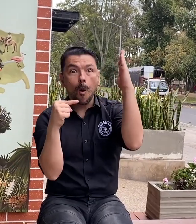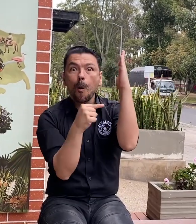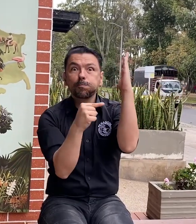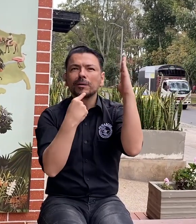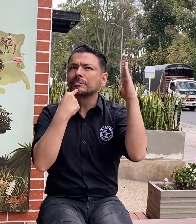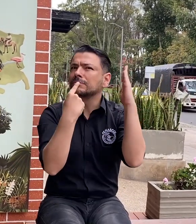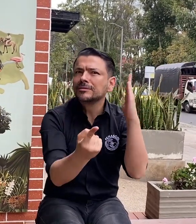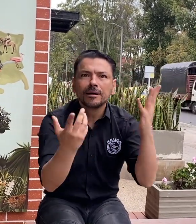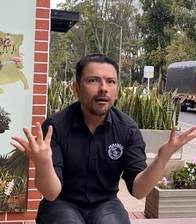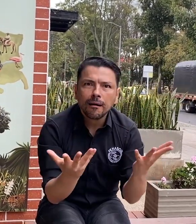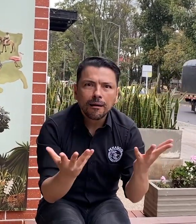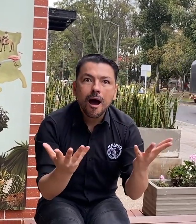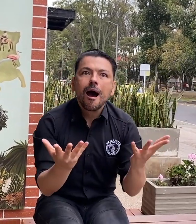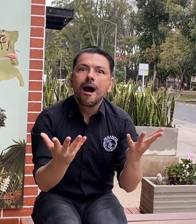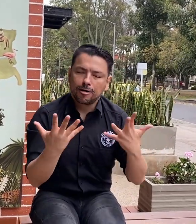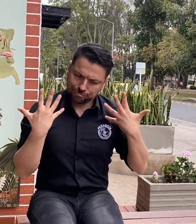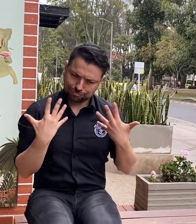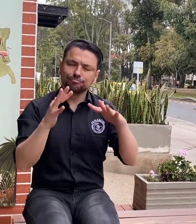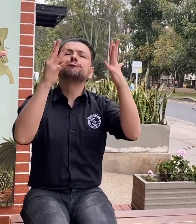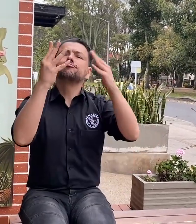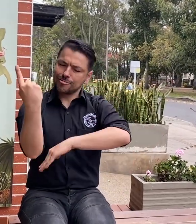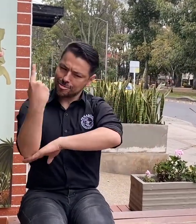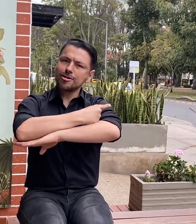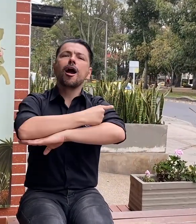como Día Nacional de la Lengua de Señas Colombiana.